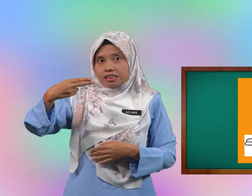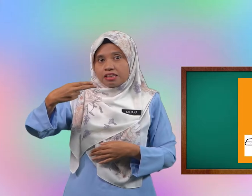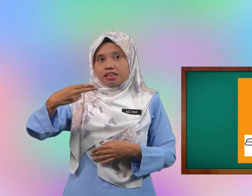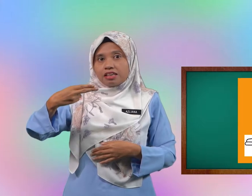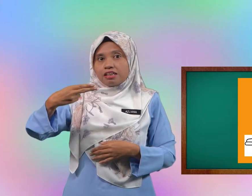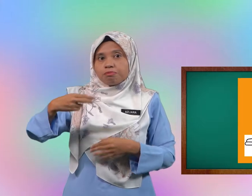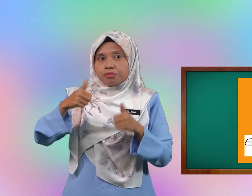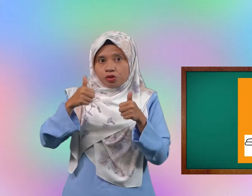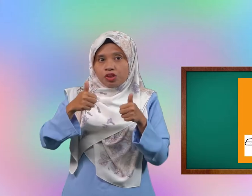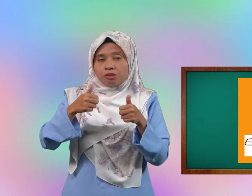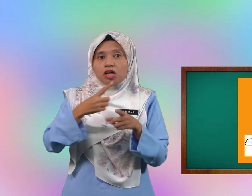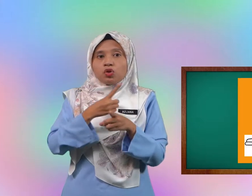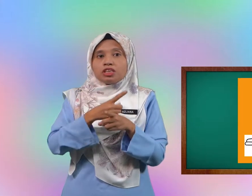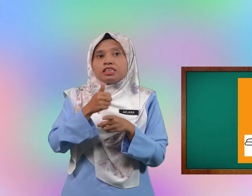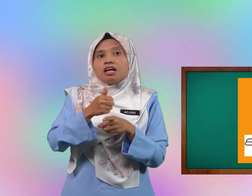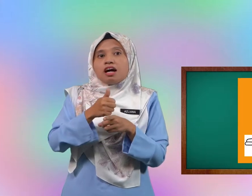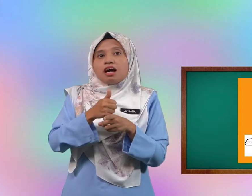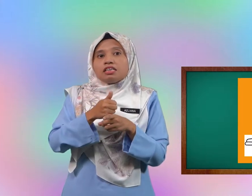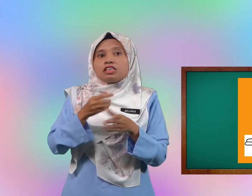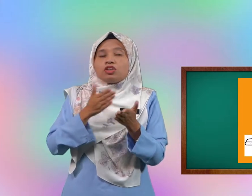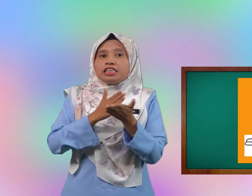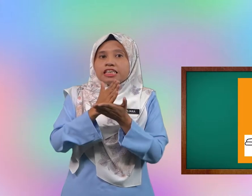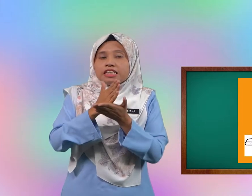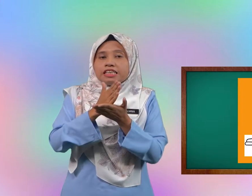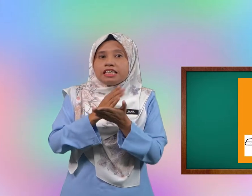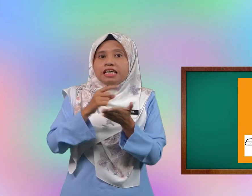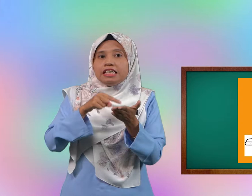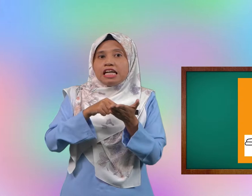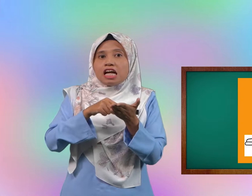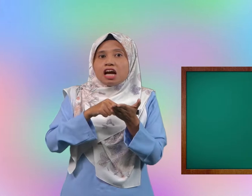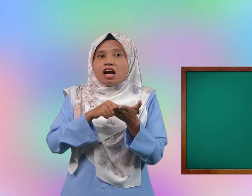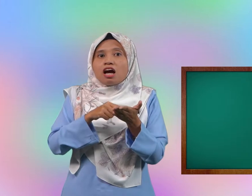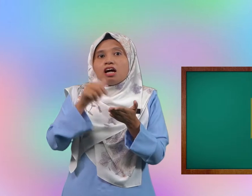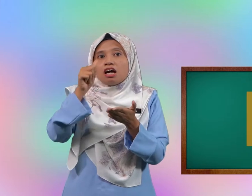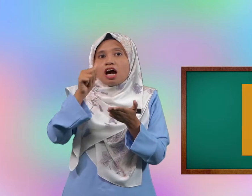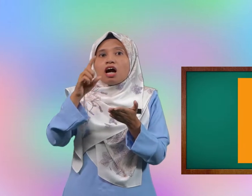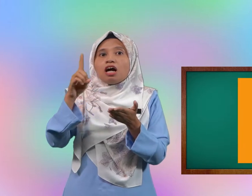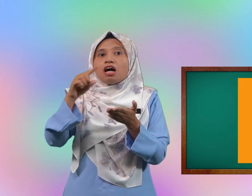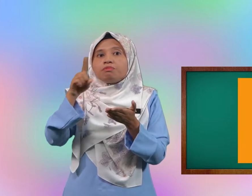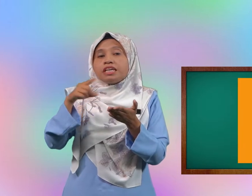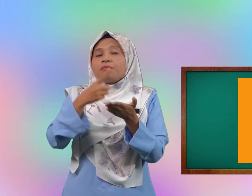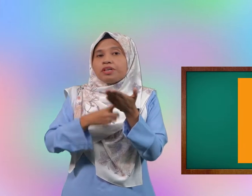betul bagus seterusnya yang ini abjad apa